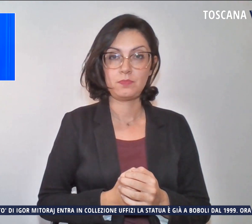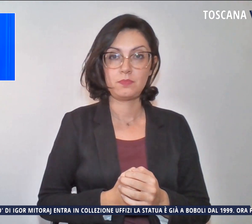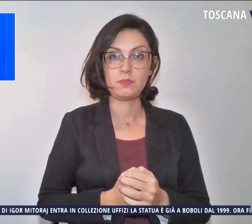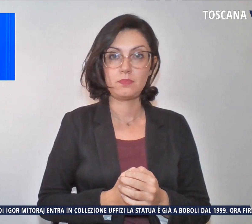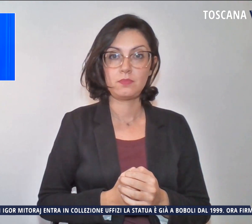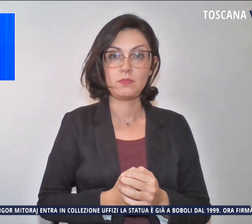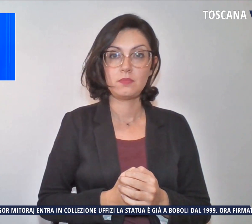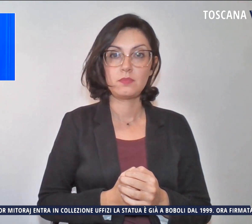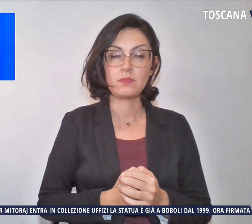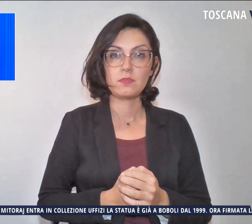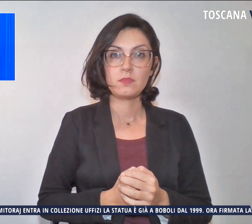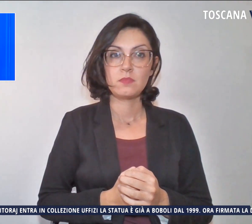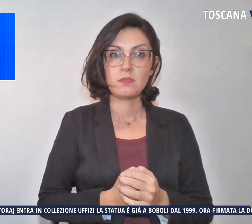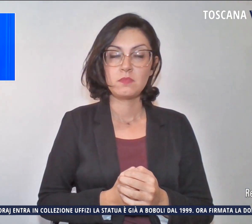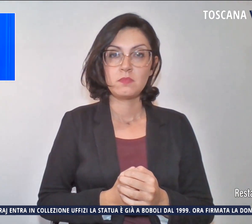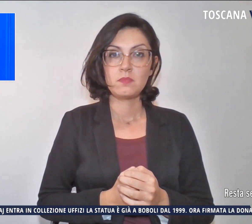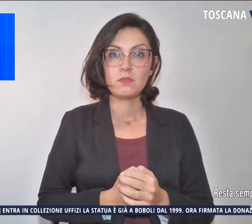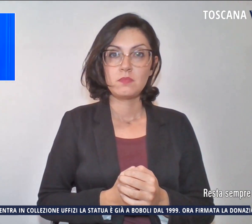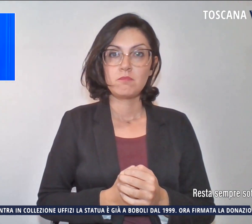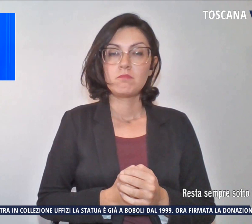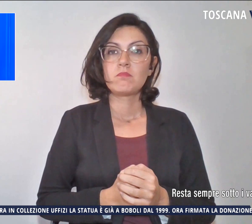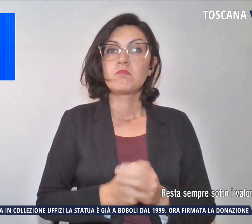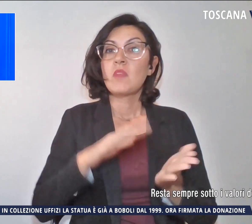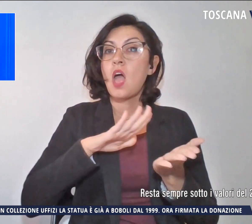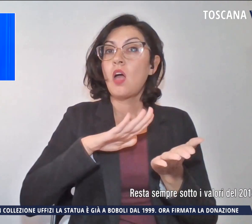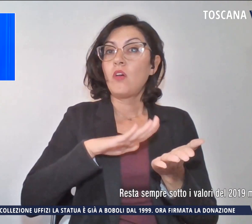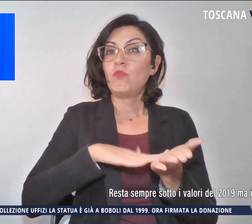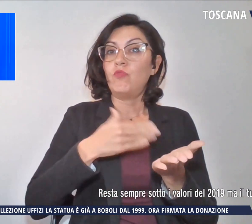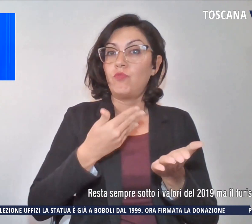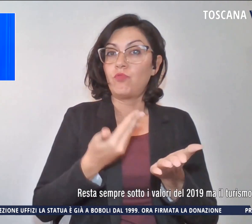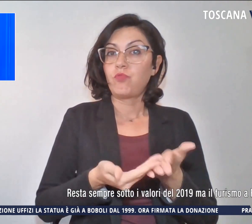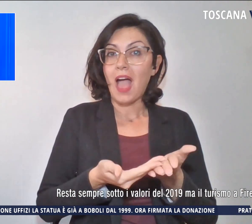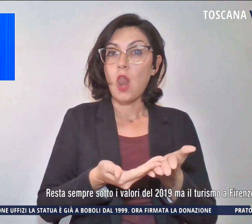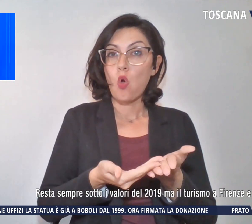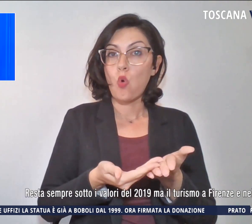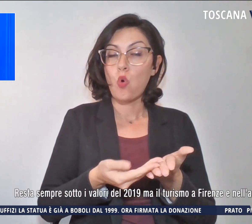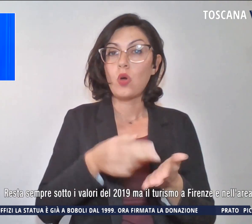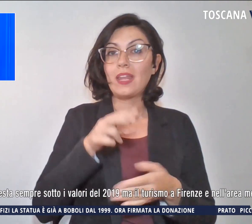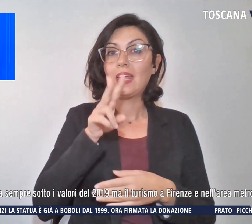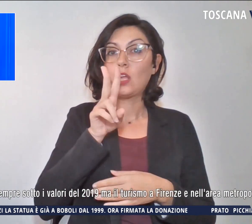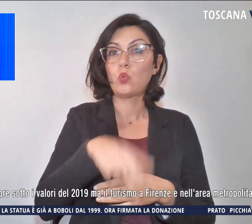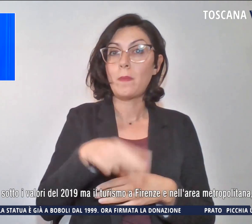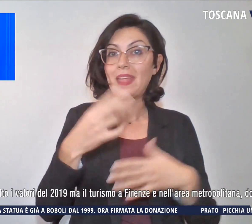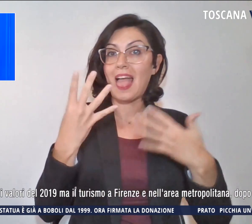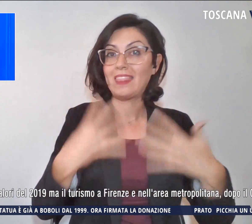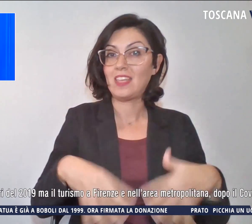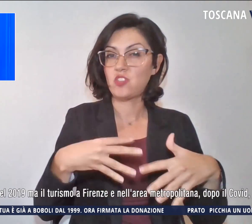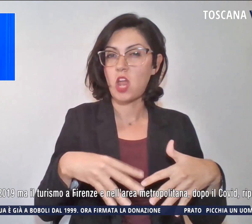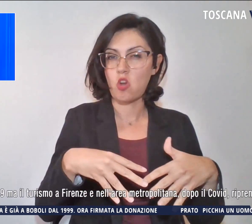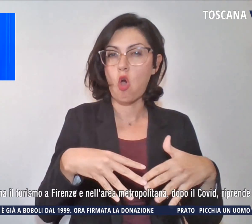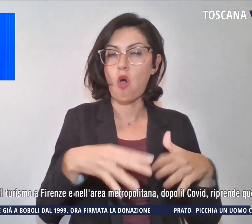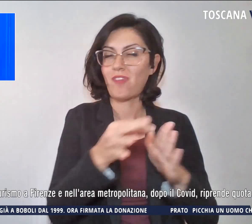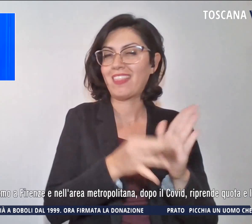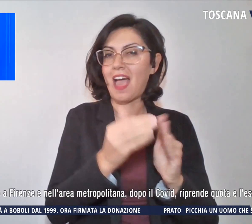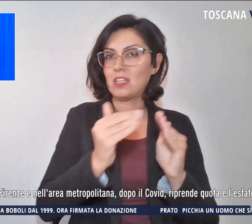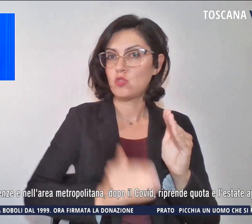Resta sempre sotto i valori del 2019, ma il turismo a Firenze e nell